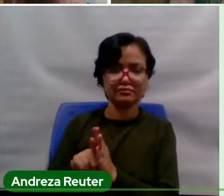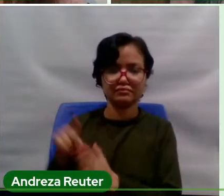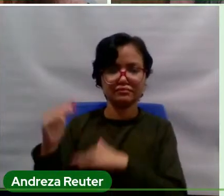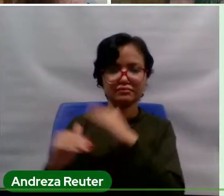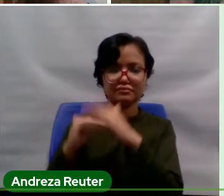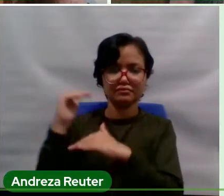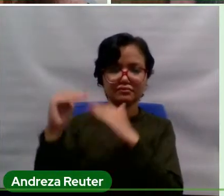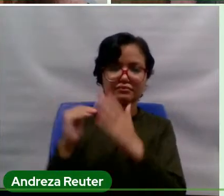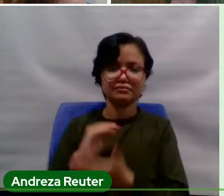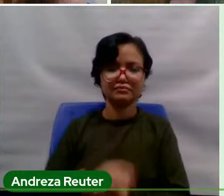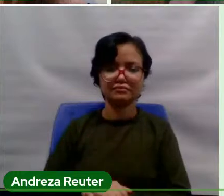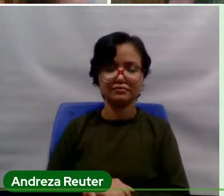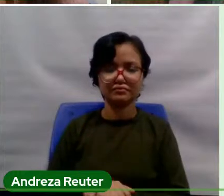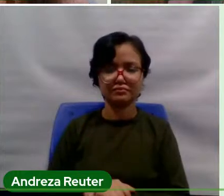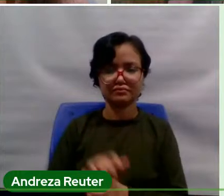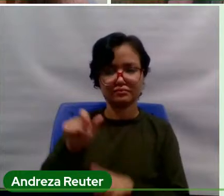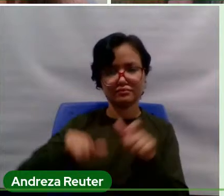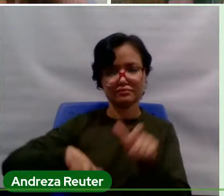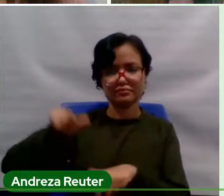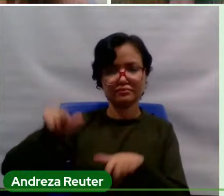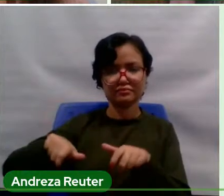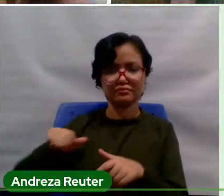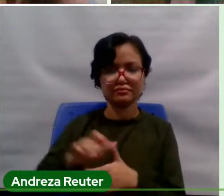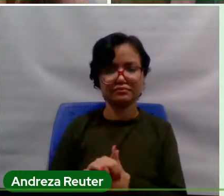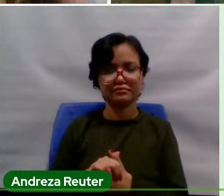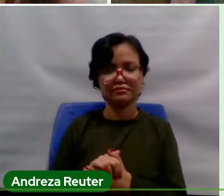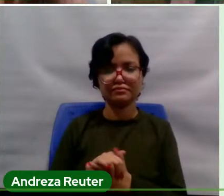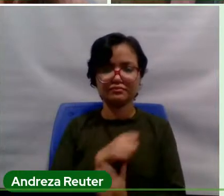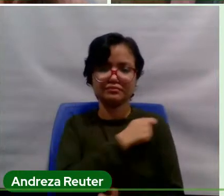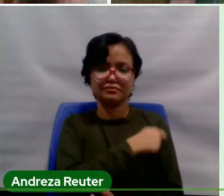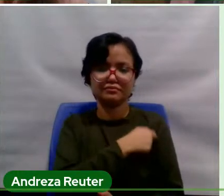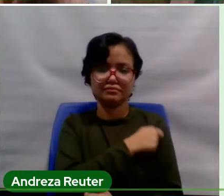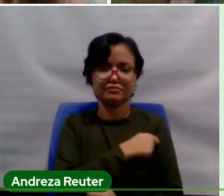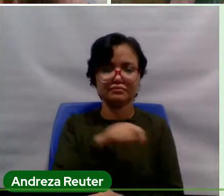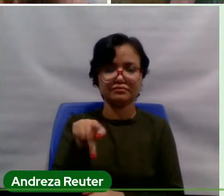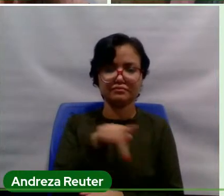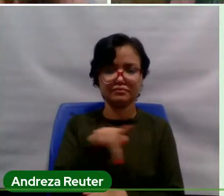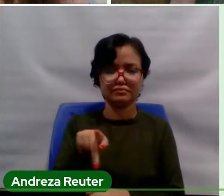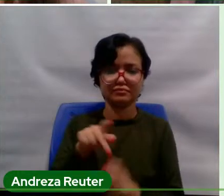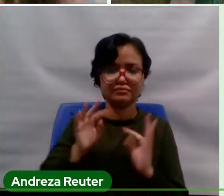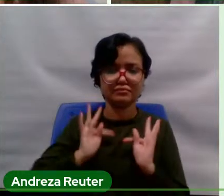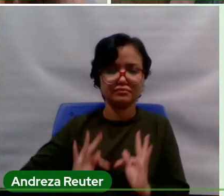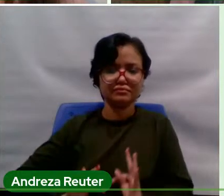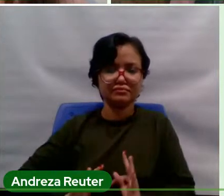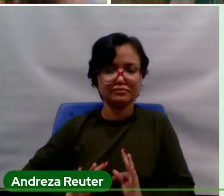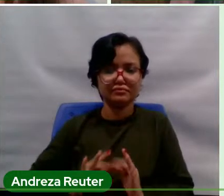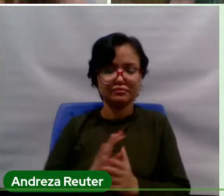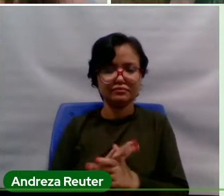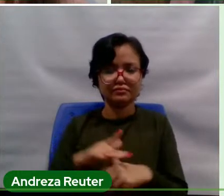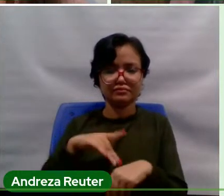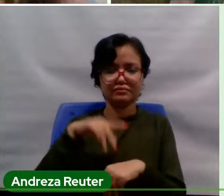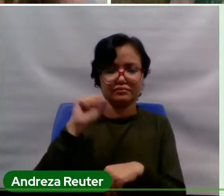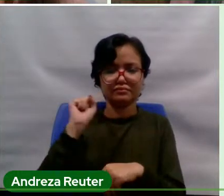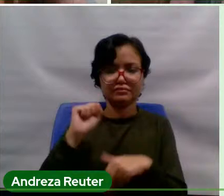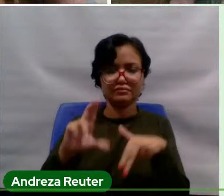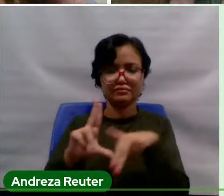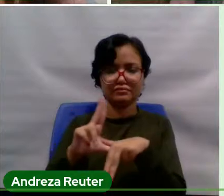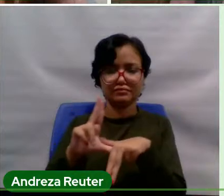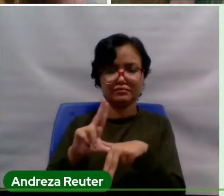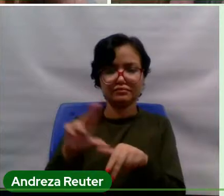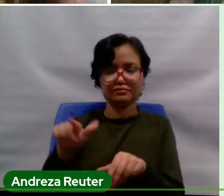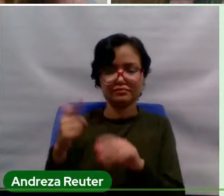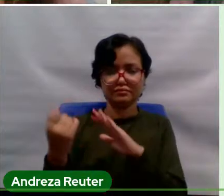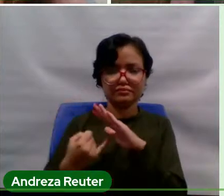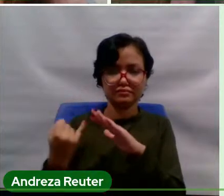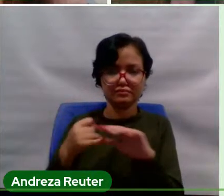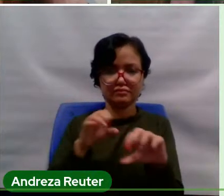discentes, servidores e demais pesquisadores a nível de pós-graduação na Unifespa e em outras instituições de ensino,